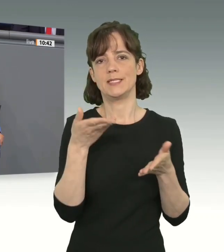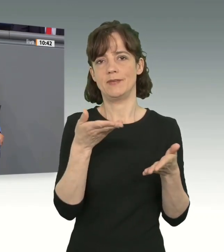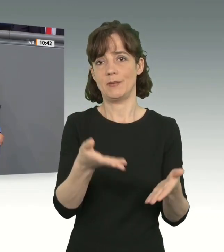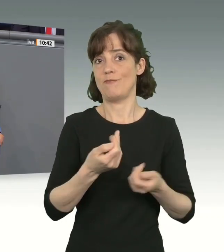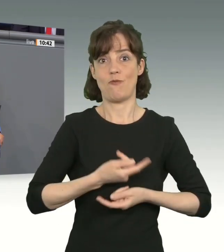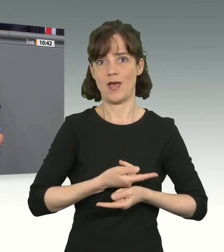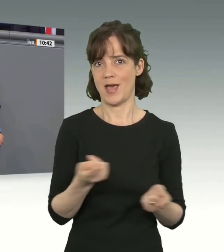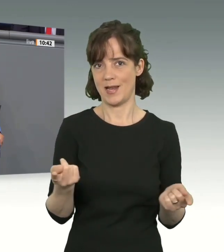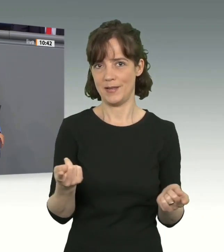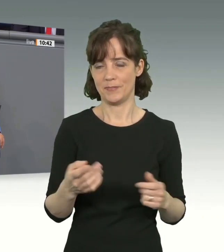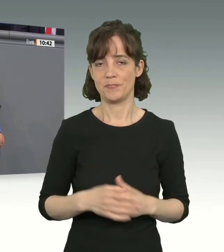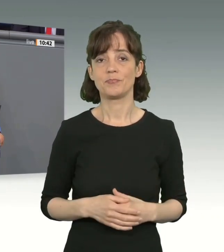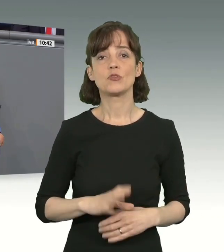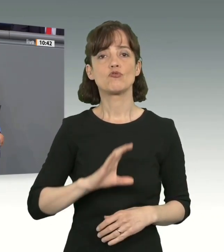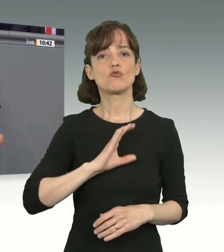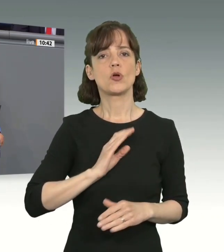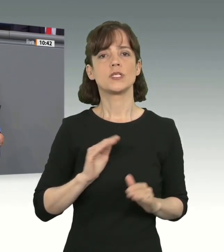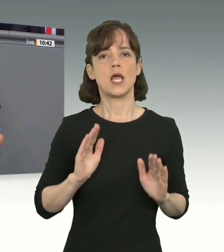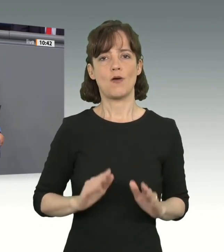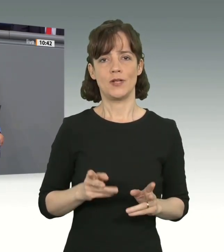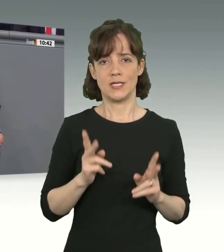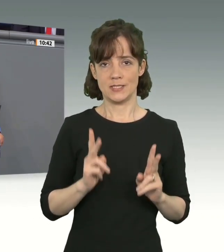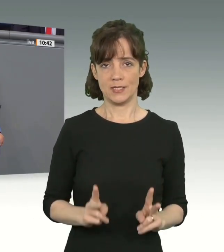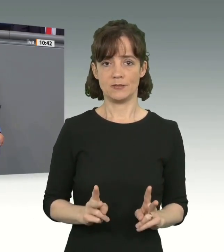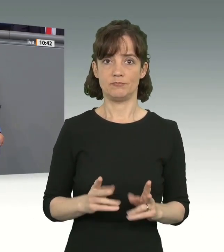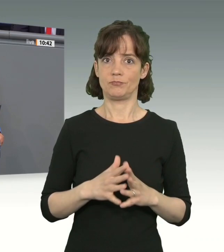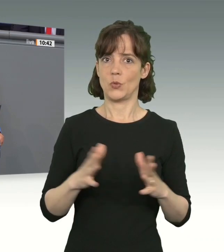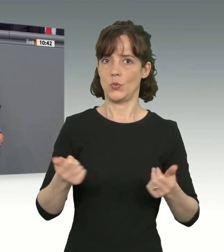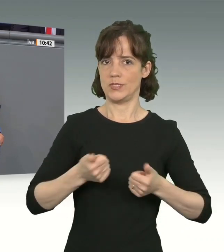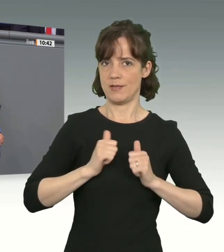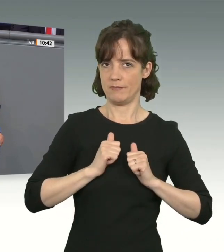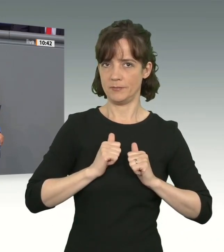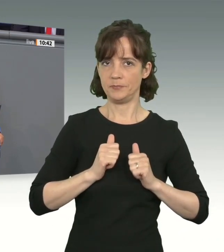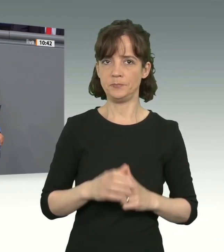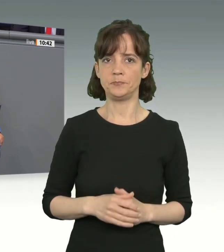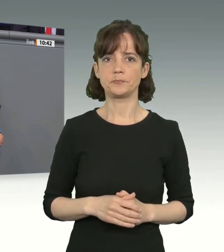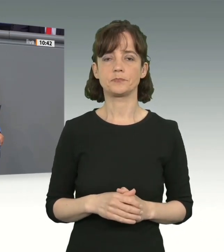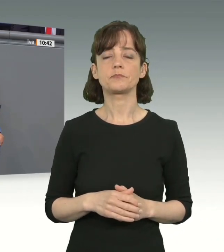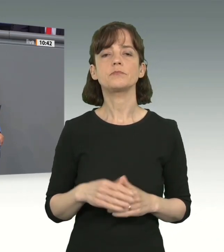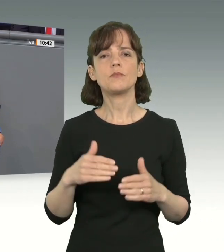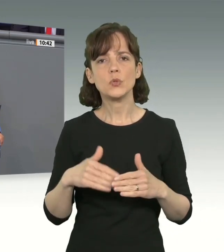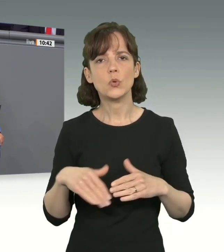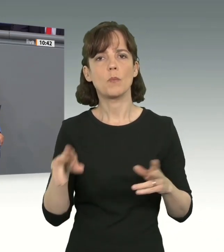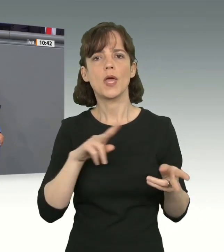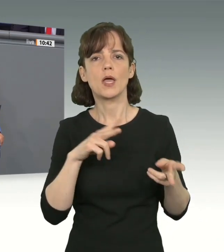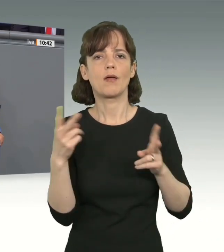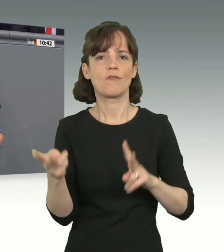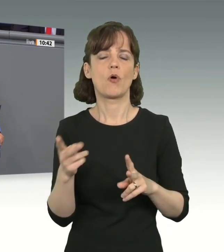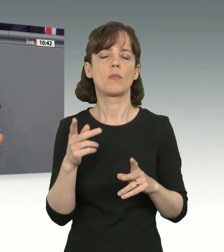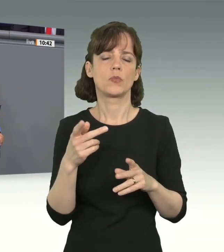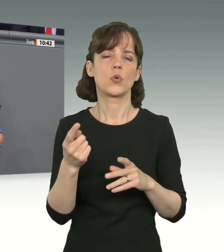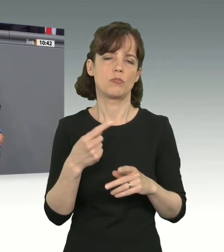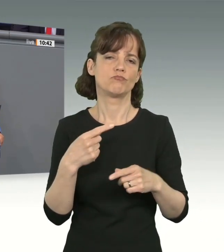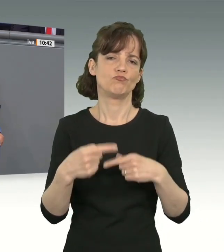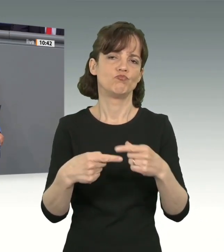uns. Das Chancenaufenthaltsrecht war hier eine große Hilfe. Weitere Reformen beim Spurwechsel müssen und werden